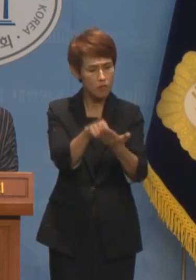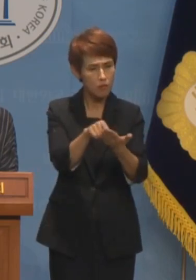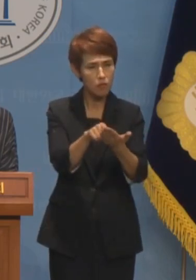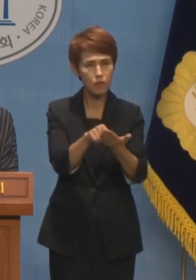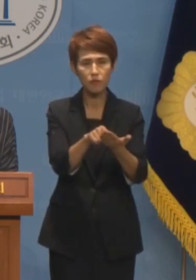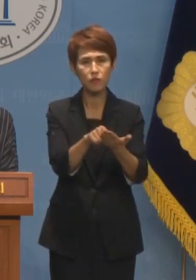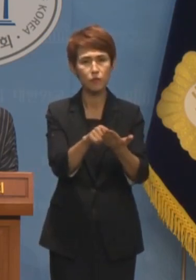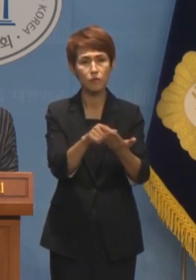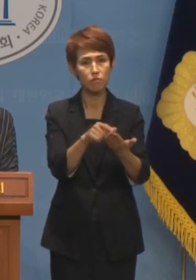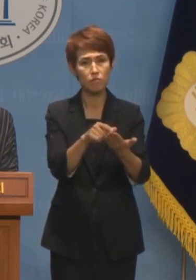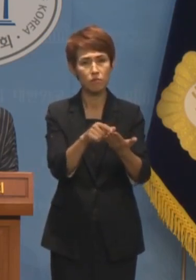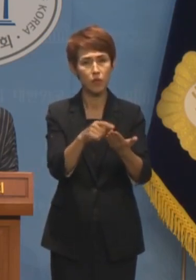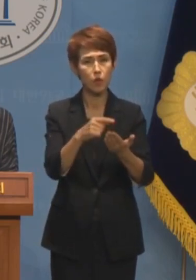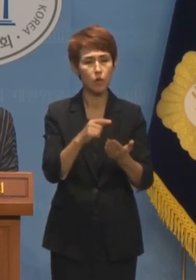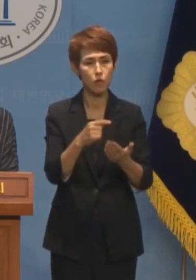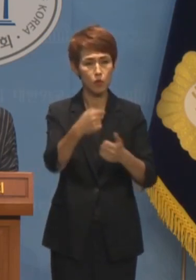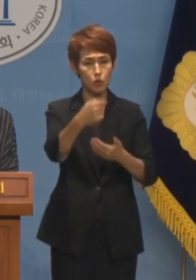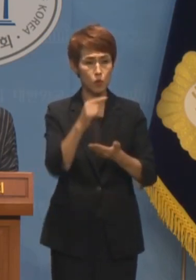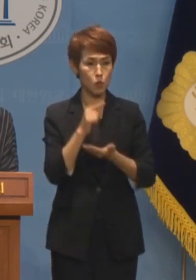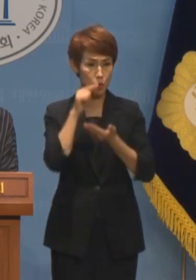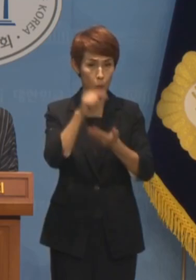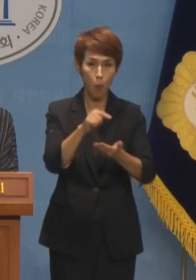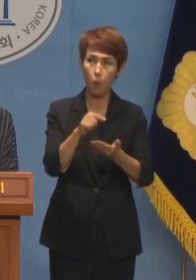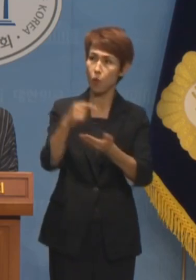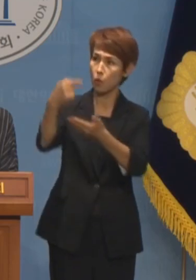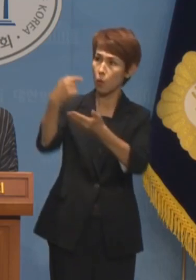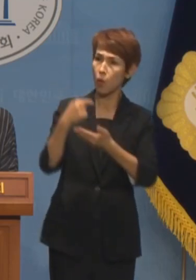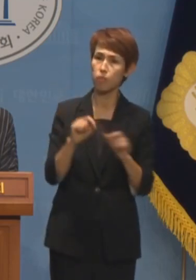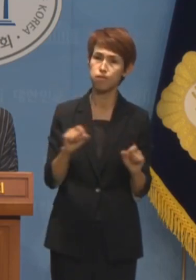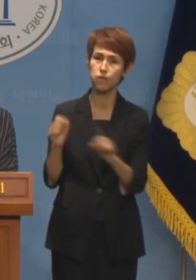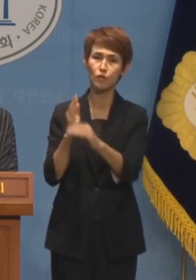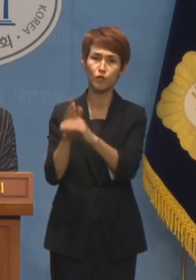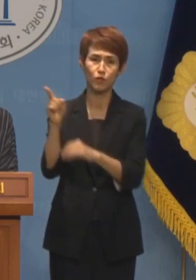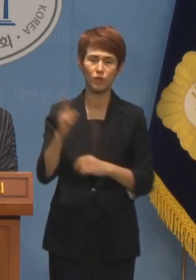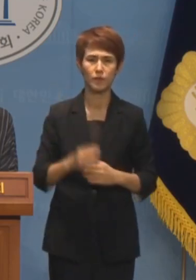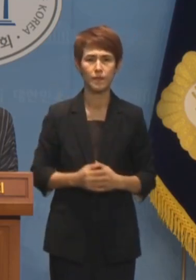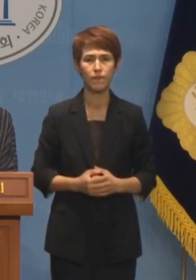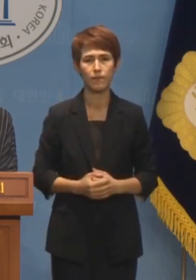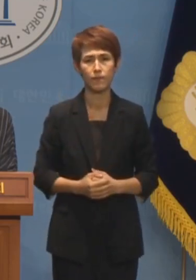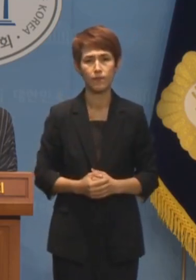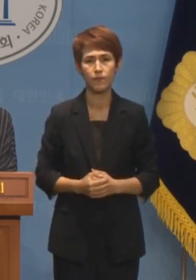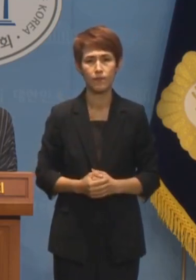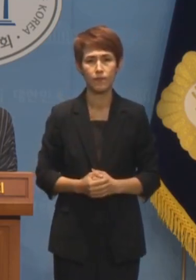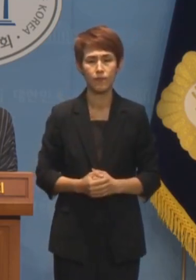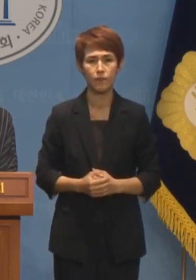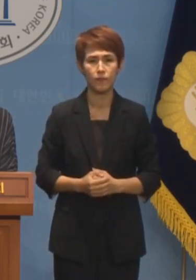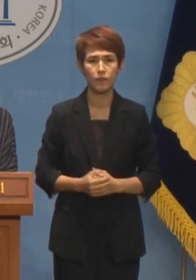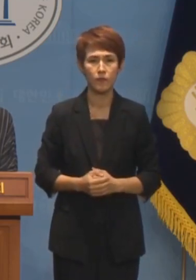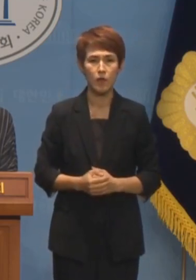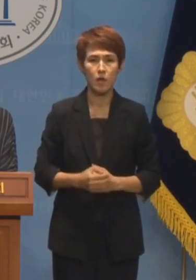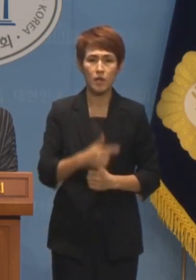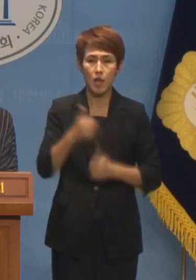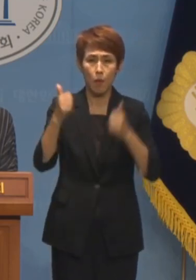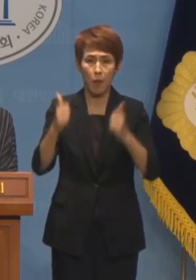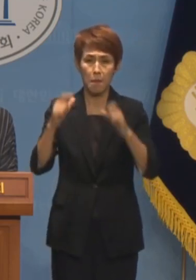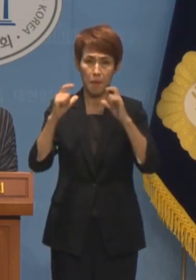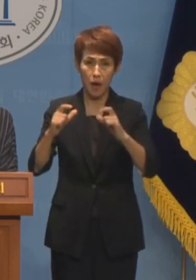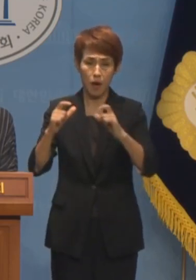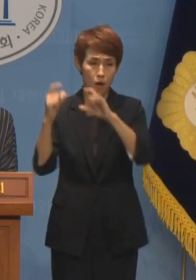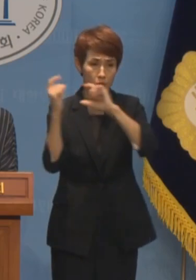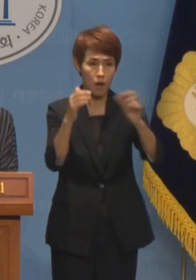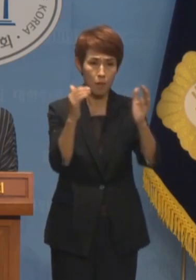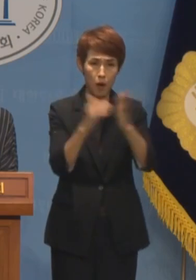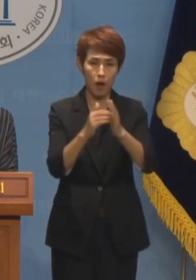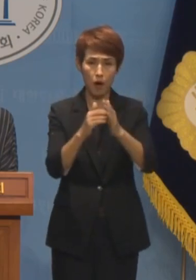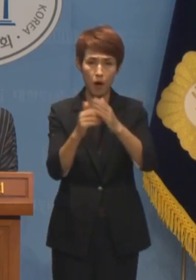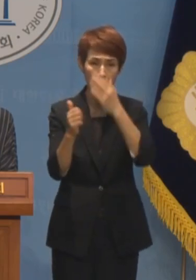통보가 지연되는 상황도 벌어지고 있습니다. 대법원 판결을 묵살하고 동성 부부를